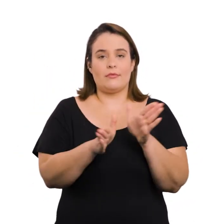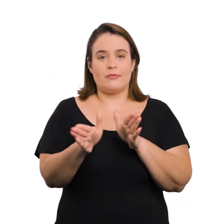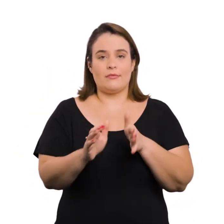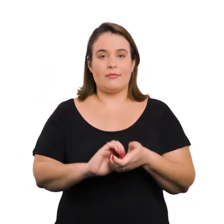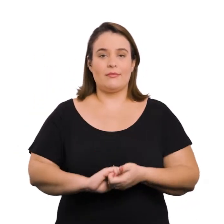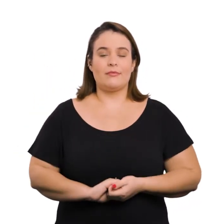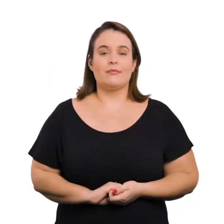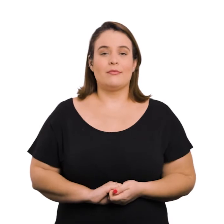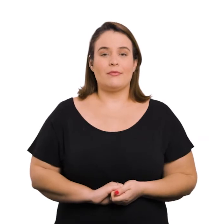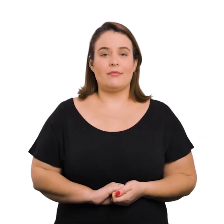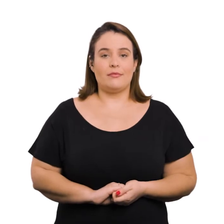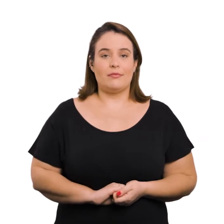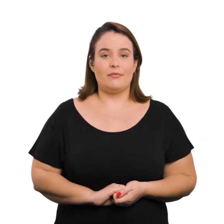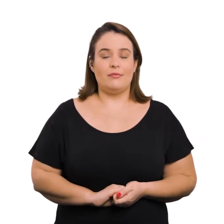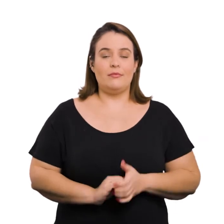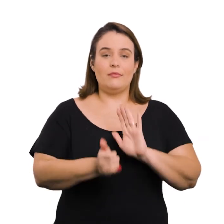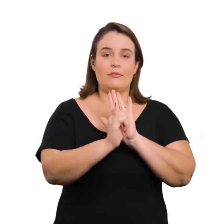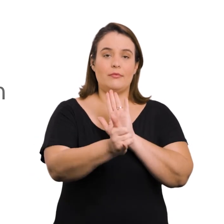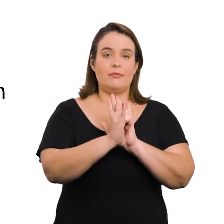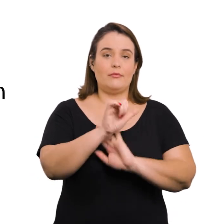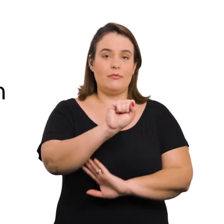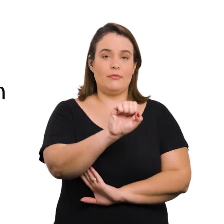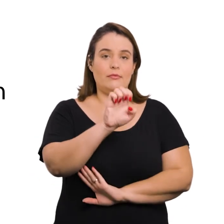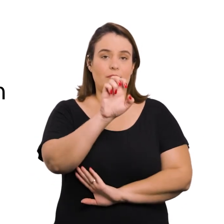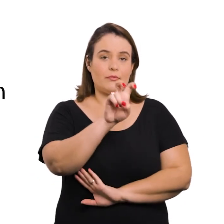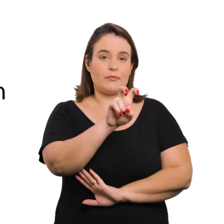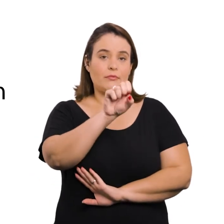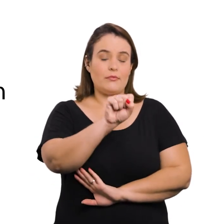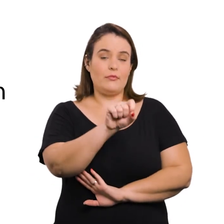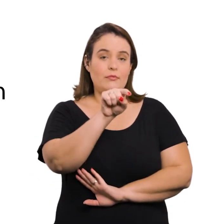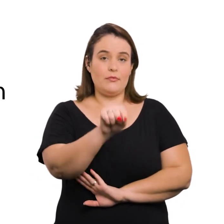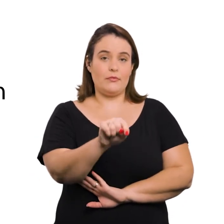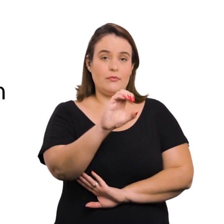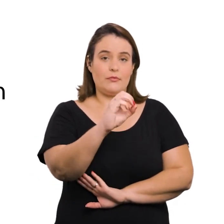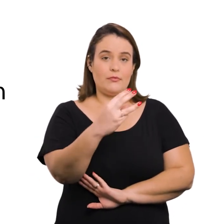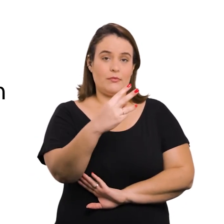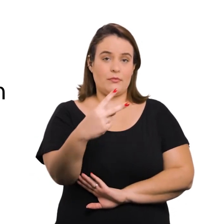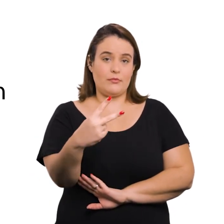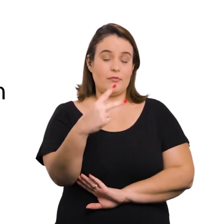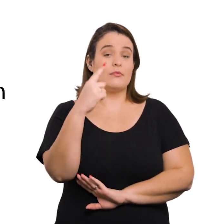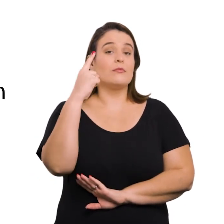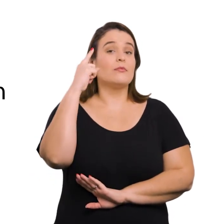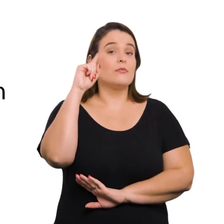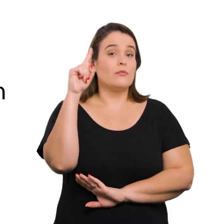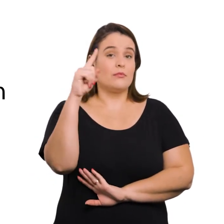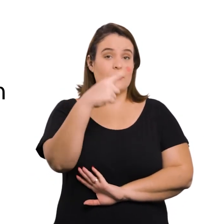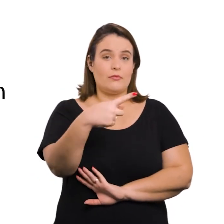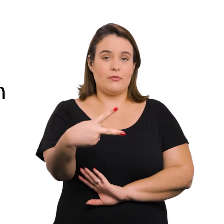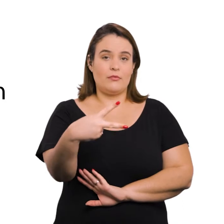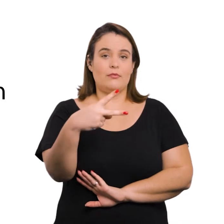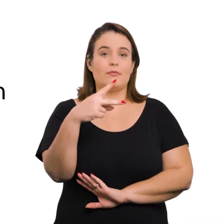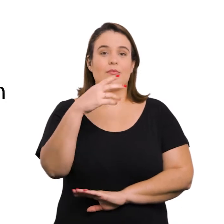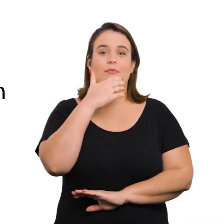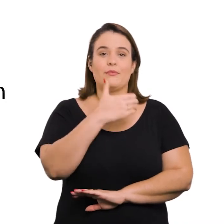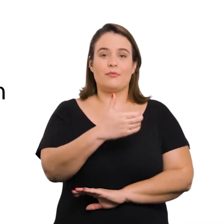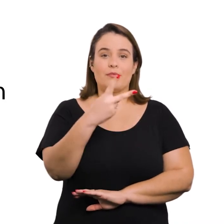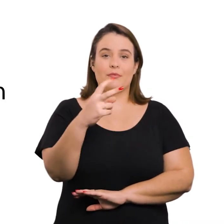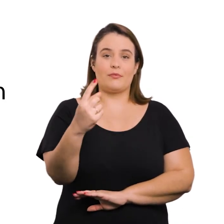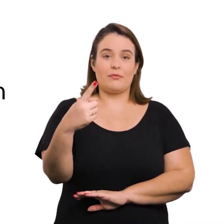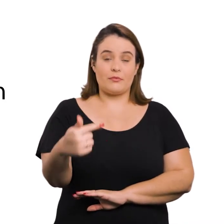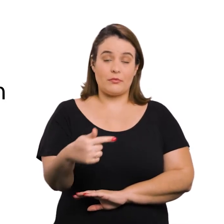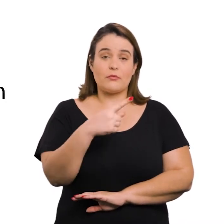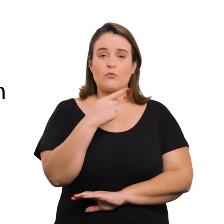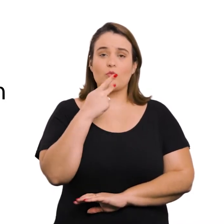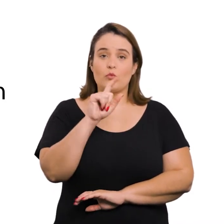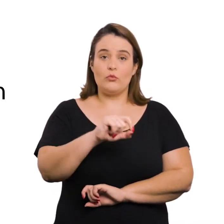das condições de acessibilidade. Decreto nº 58.031, de 12 de dezembro de 2017.